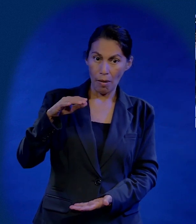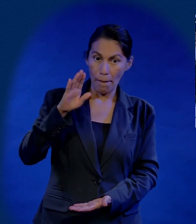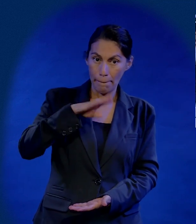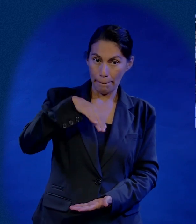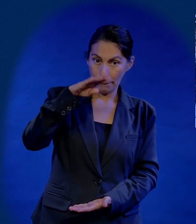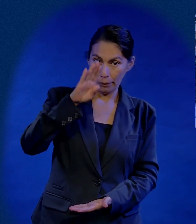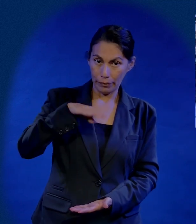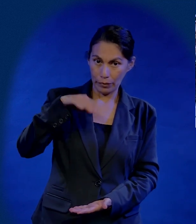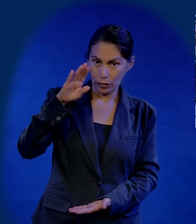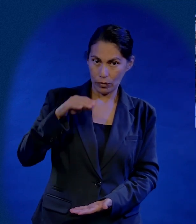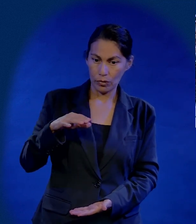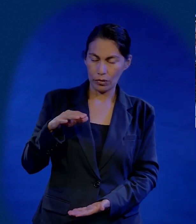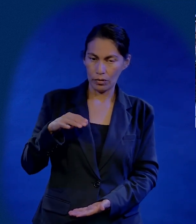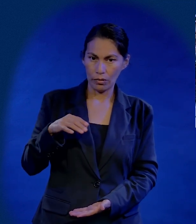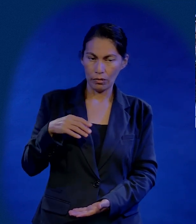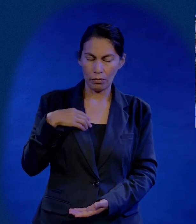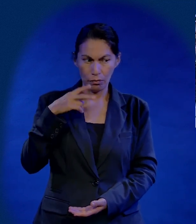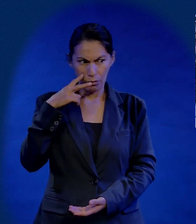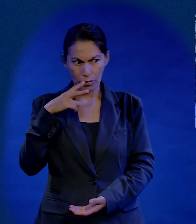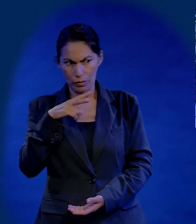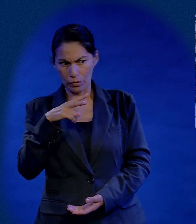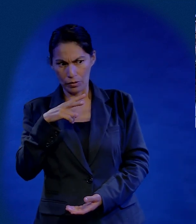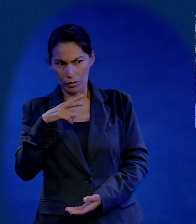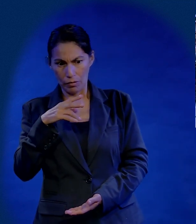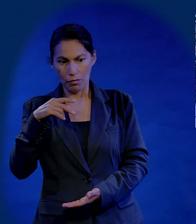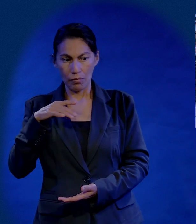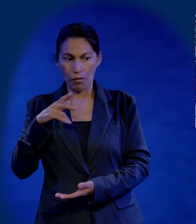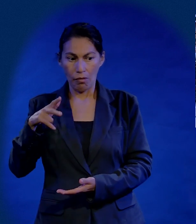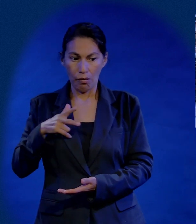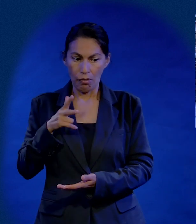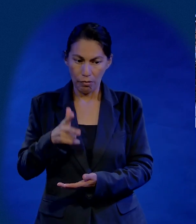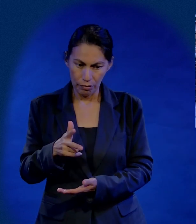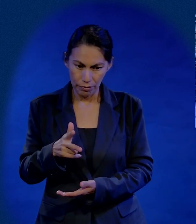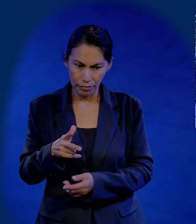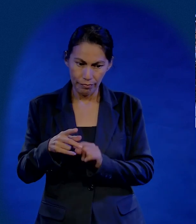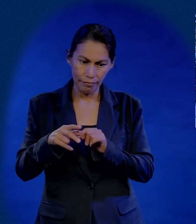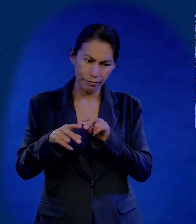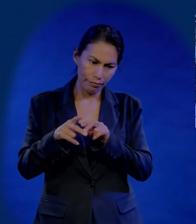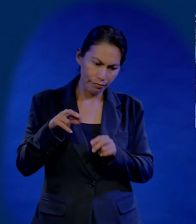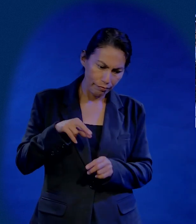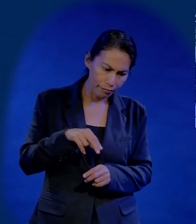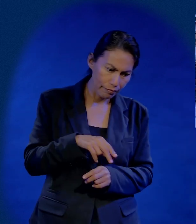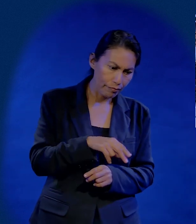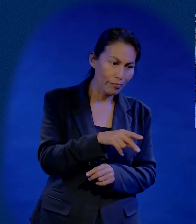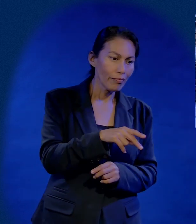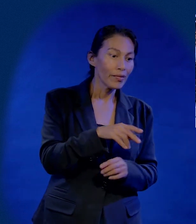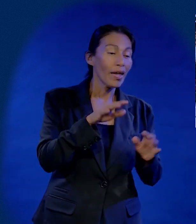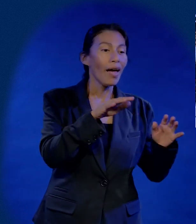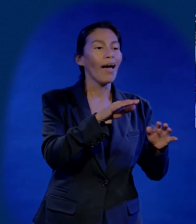triciclo con unos botes de pintura. Y cuando venía dando, me vio. Y se paró.